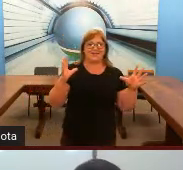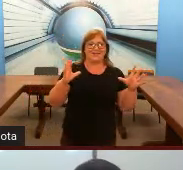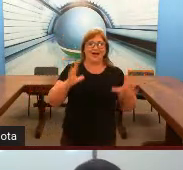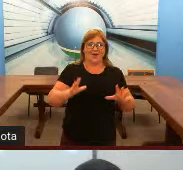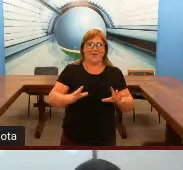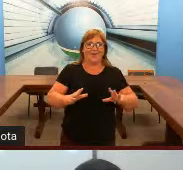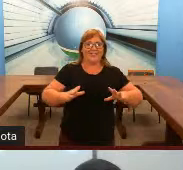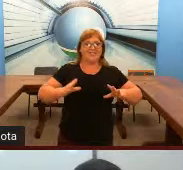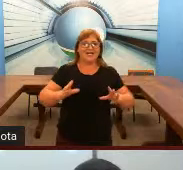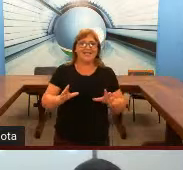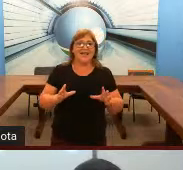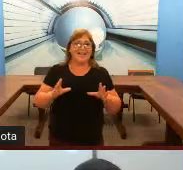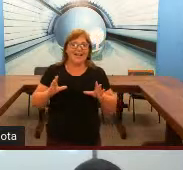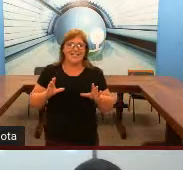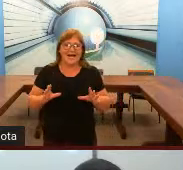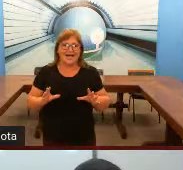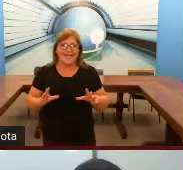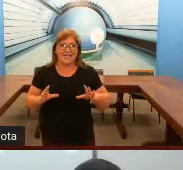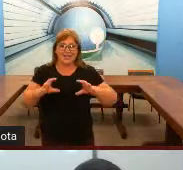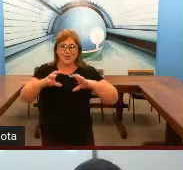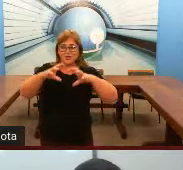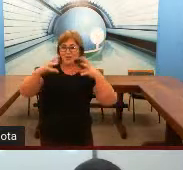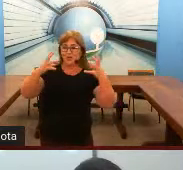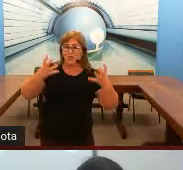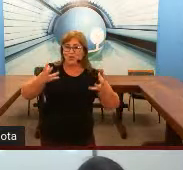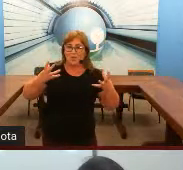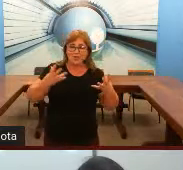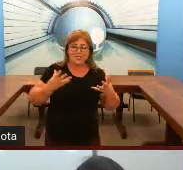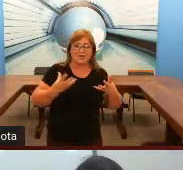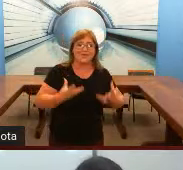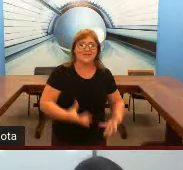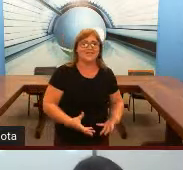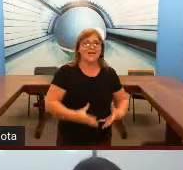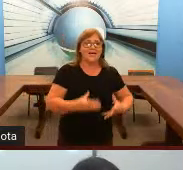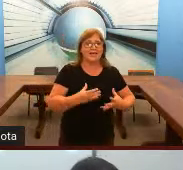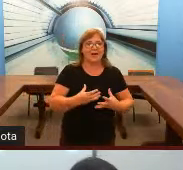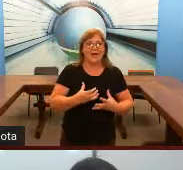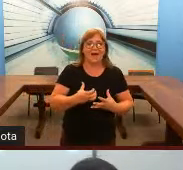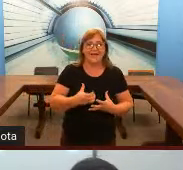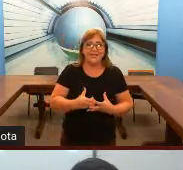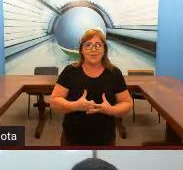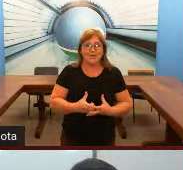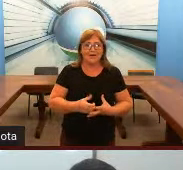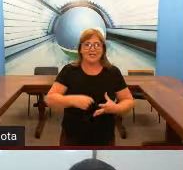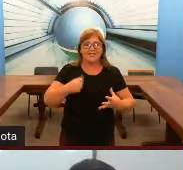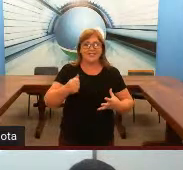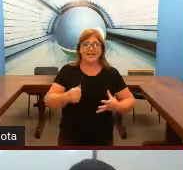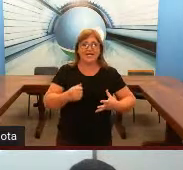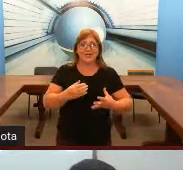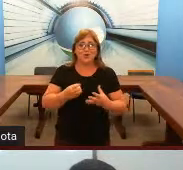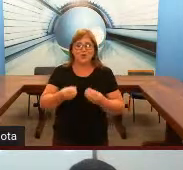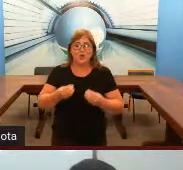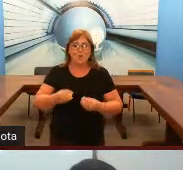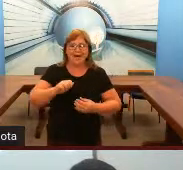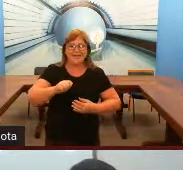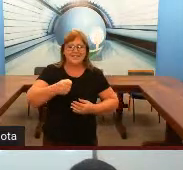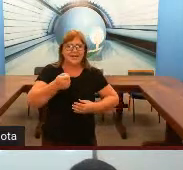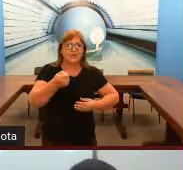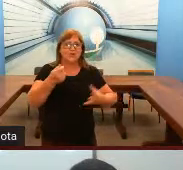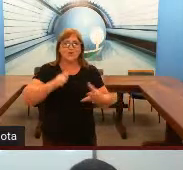sinal. Gente, ela é legalizada, ela tem toda uma estrutura, como eu disse para vocês. Então, a língua de sinais, ela surgiu como? Cada sinal surgiu